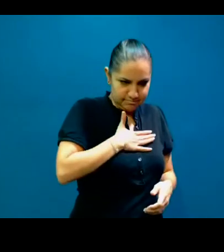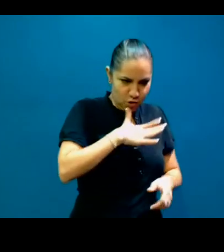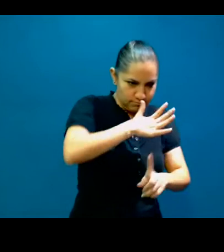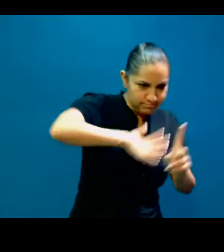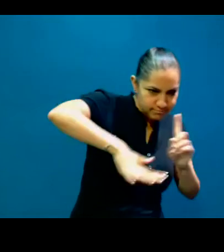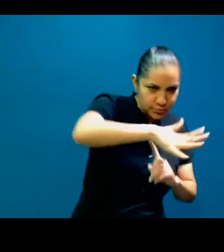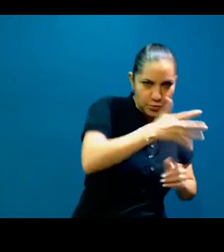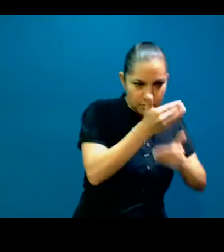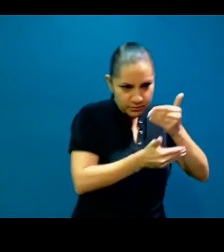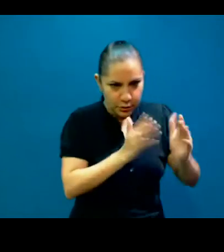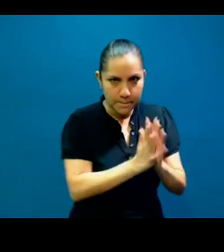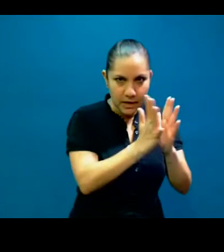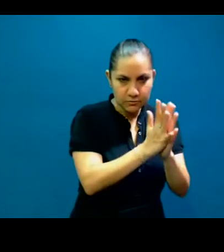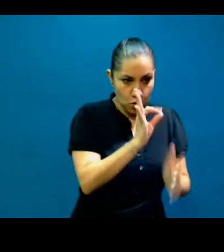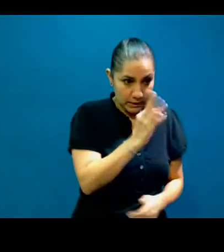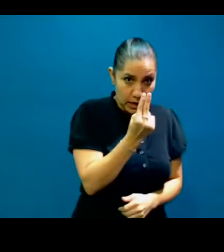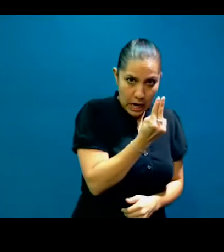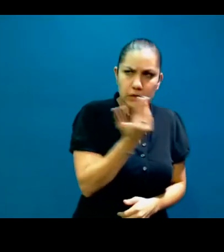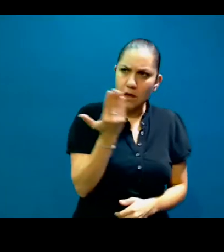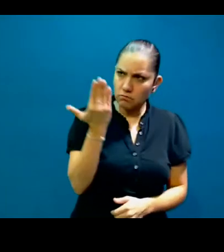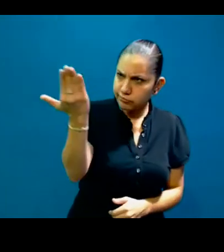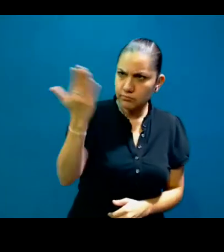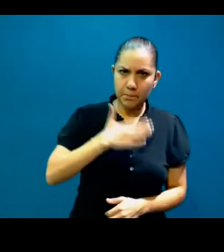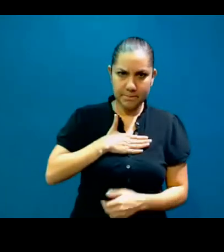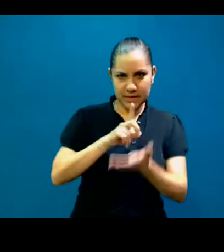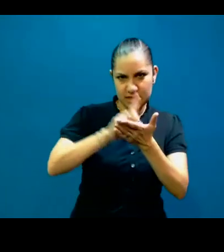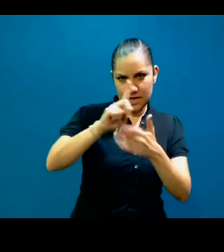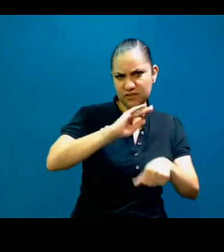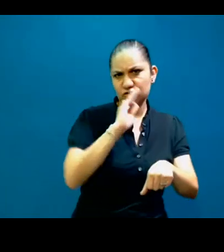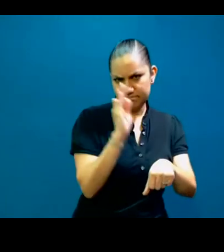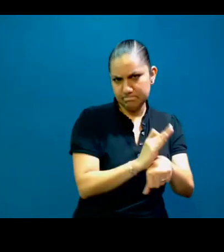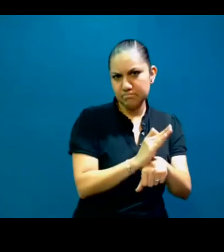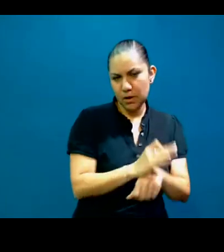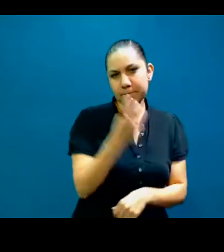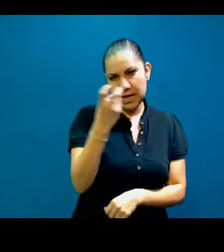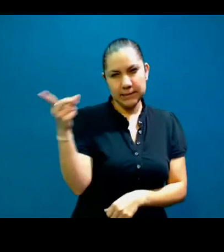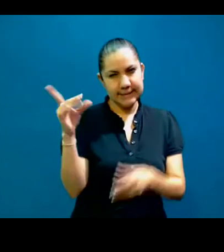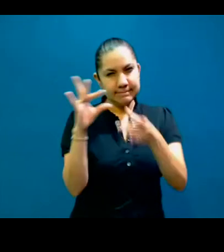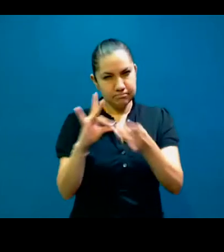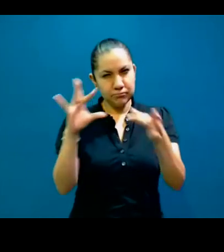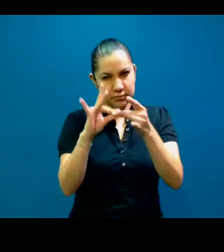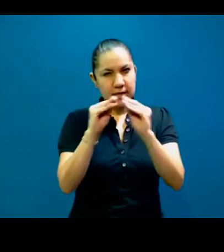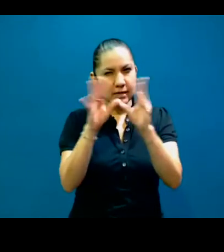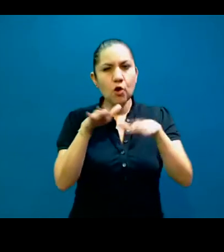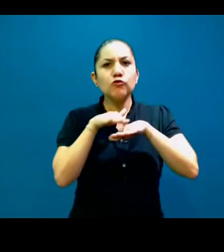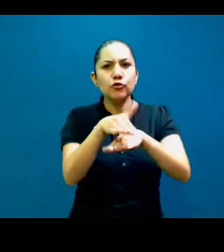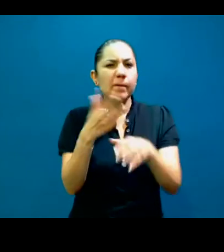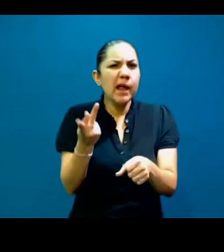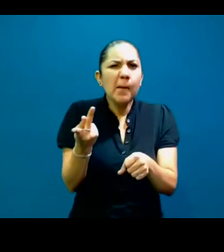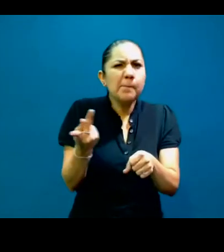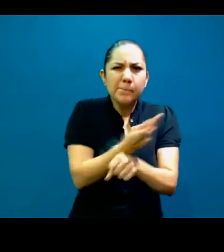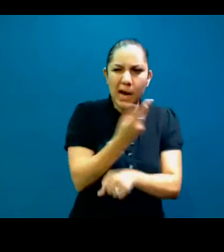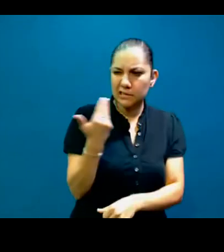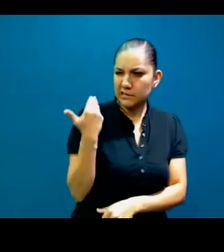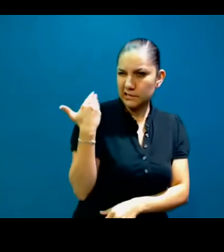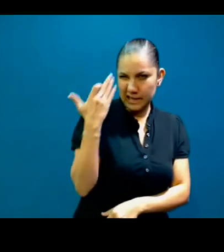necesiten. Entonces, vamos a escuchar lo que surgió de estas situaciones recientes.